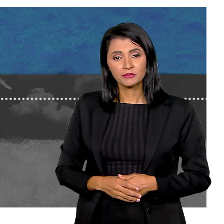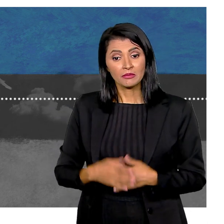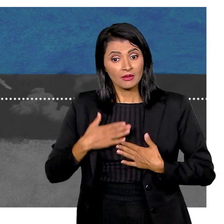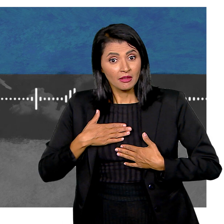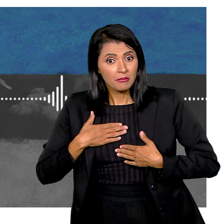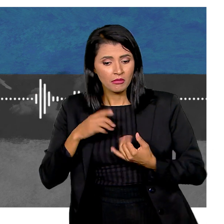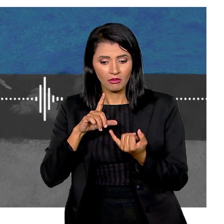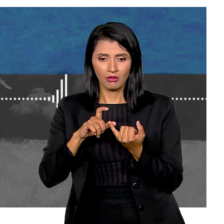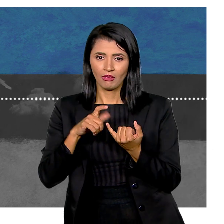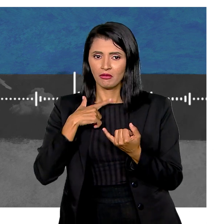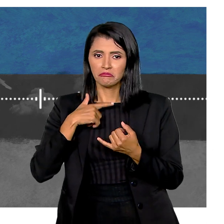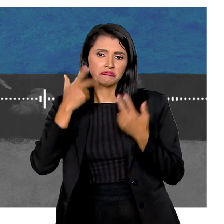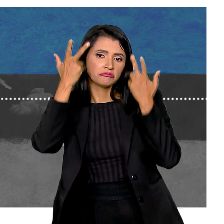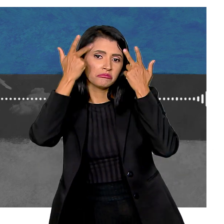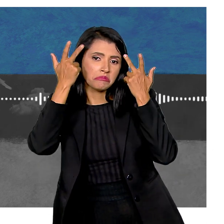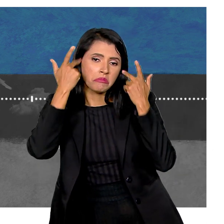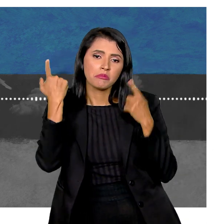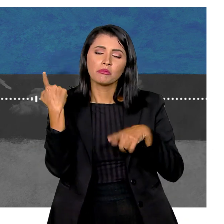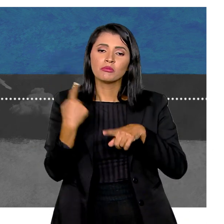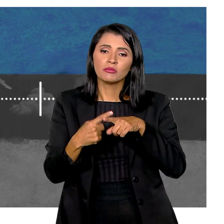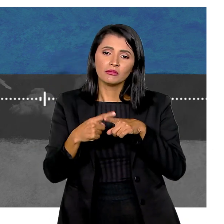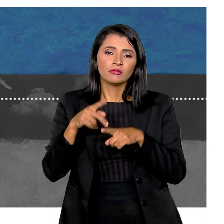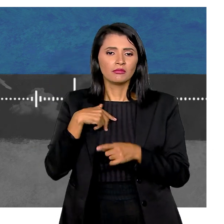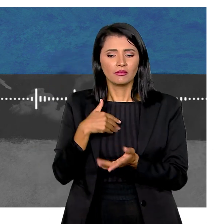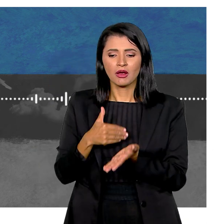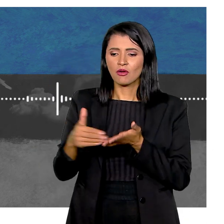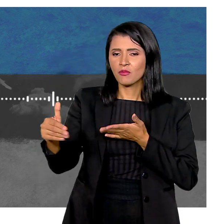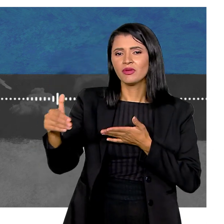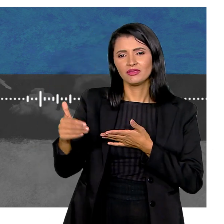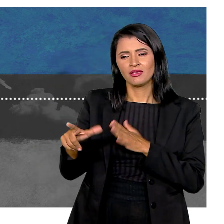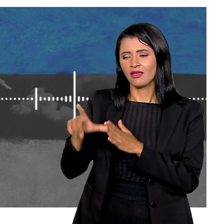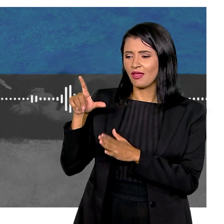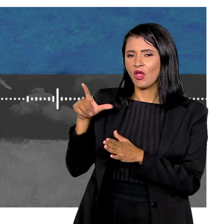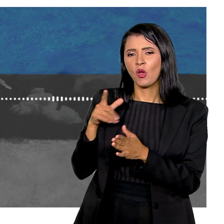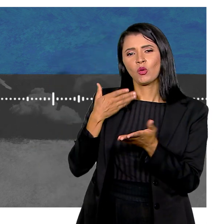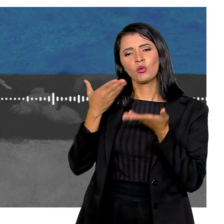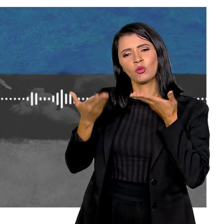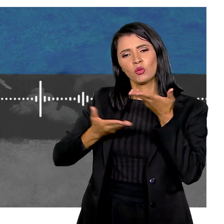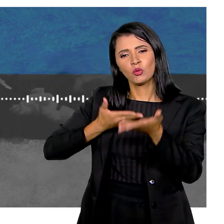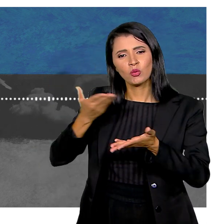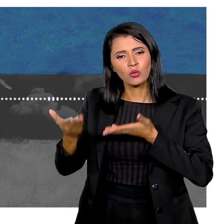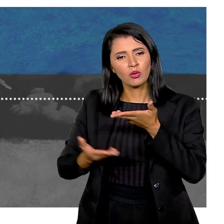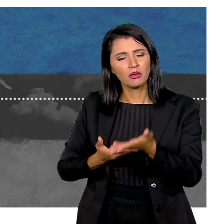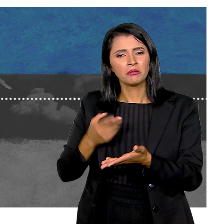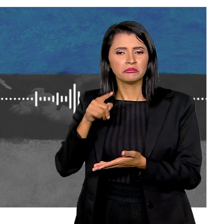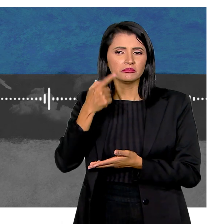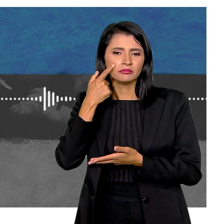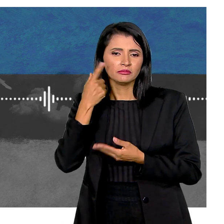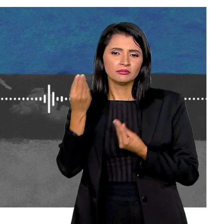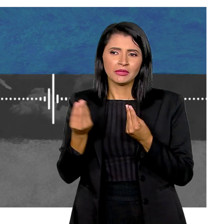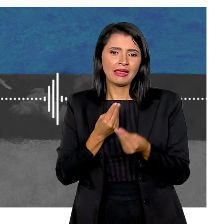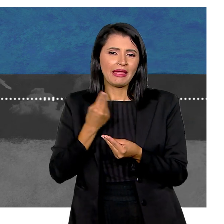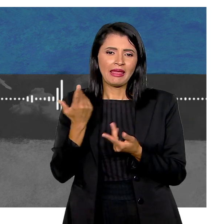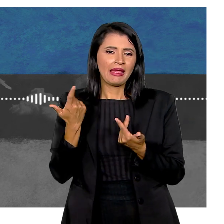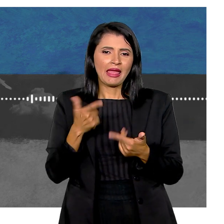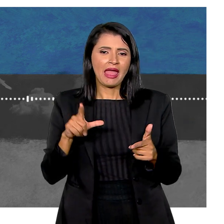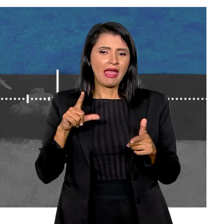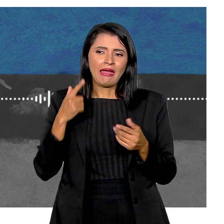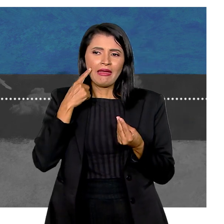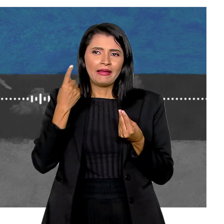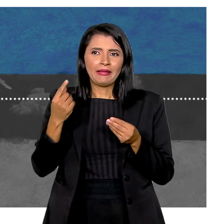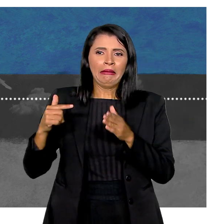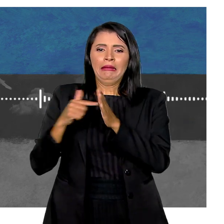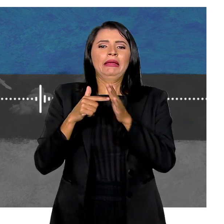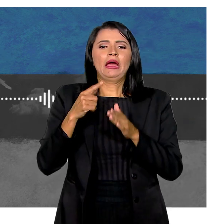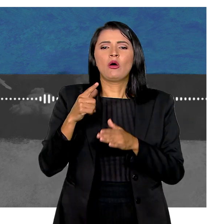mim Pra mim, foi normal Porque, como eu comecei cedo o tratamento Eu não tenho muitos